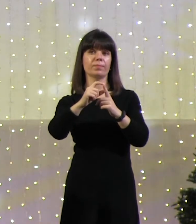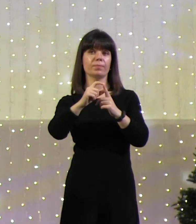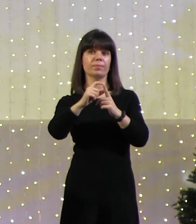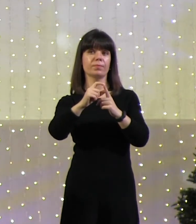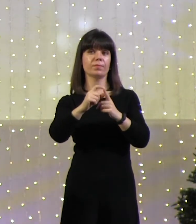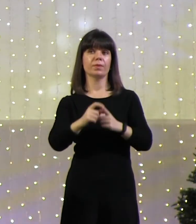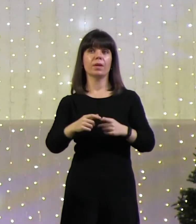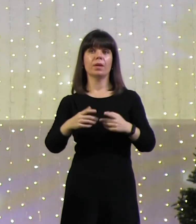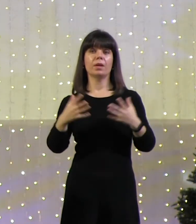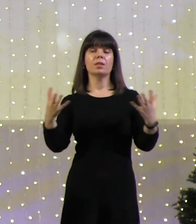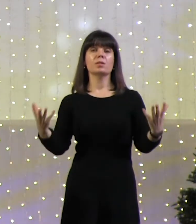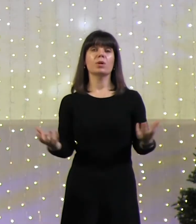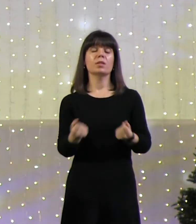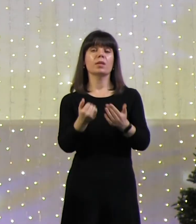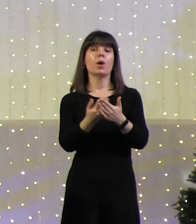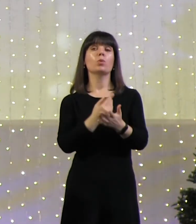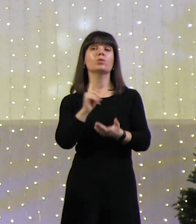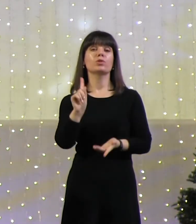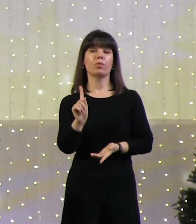Спасение от чего?